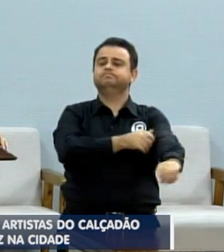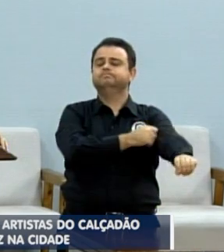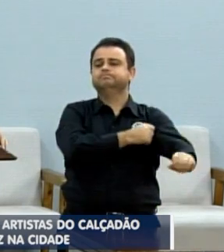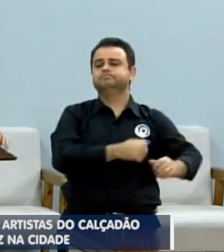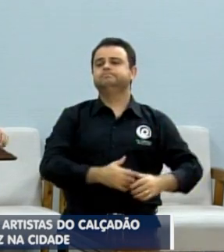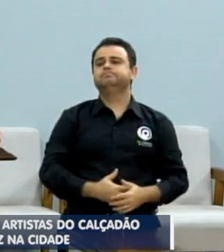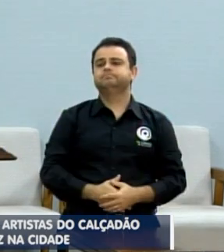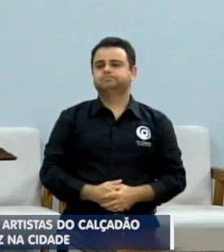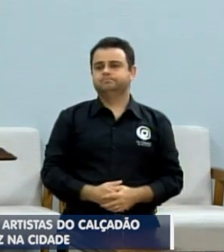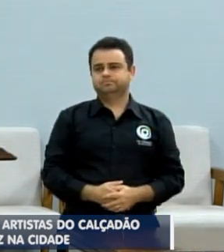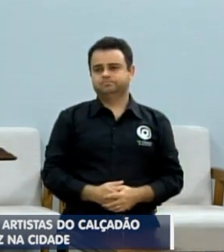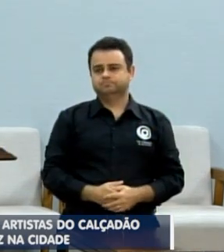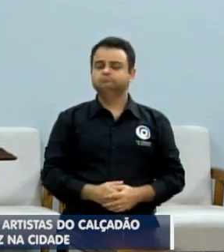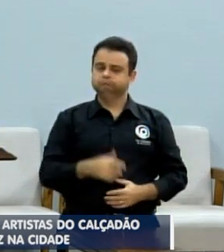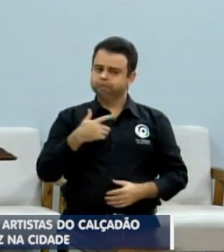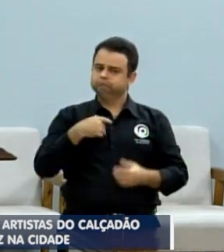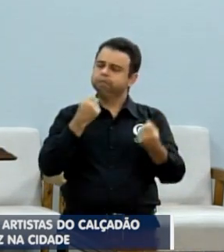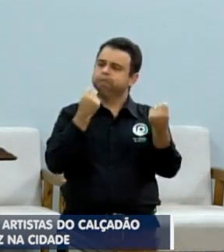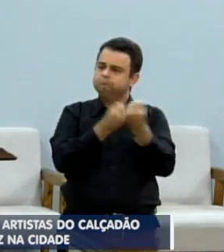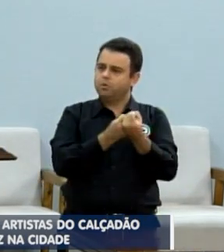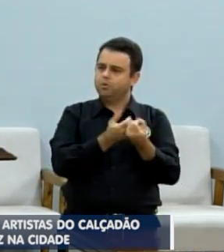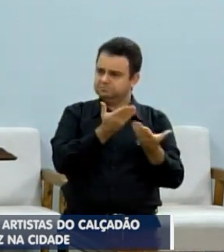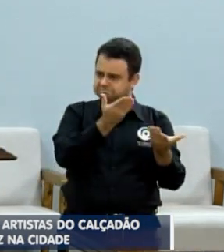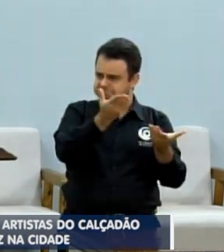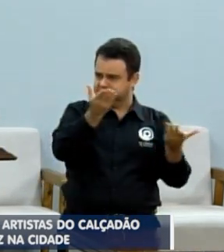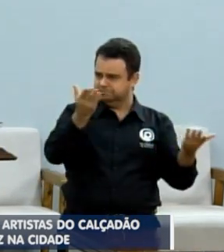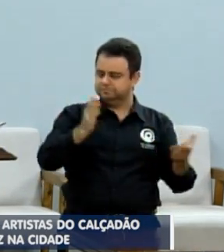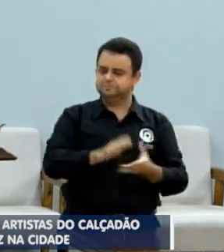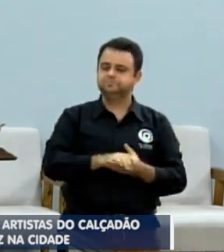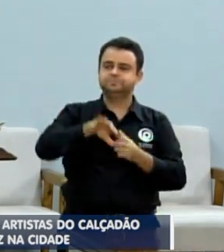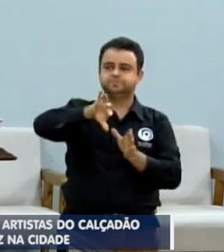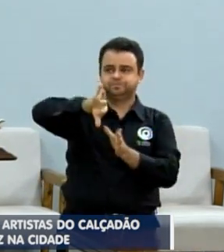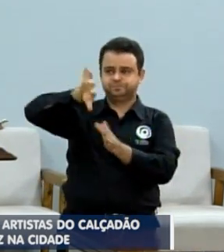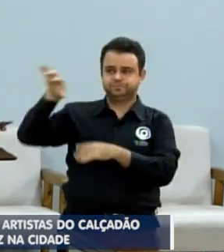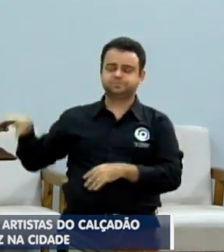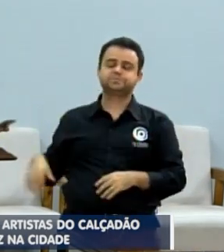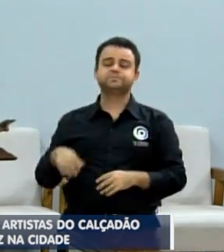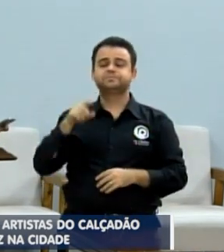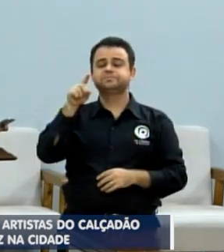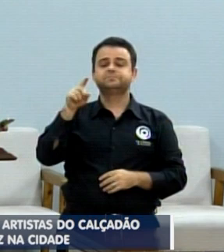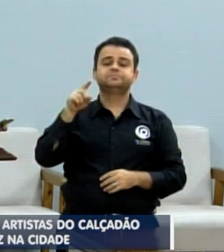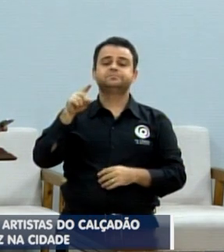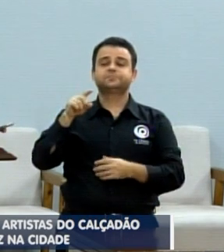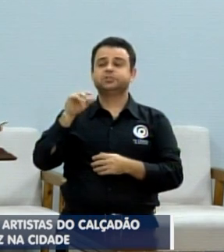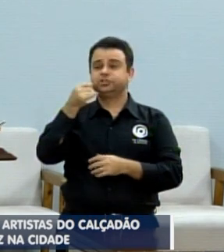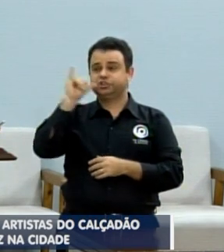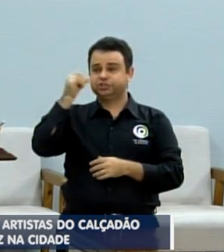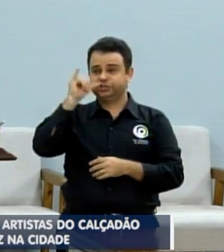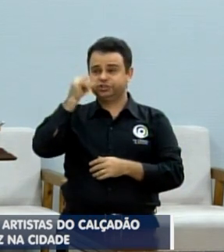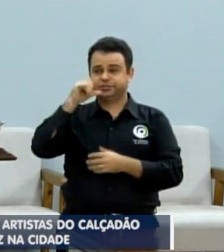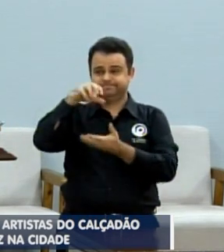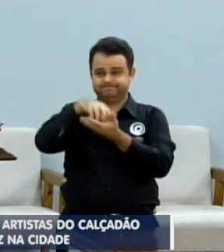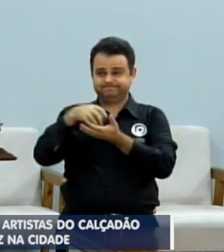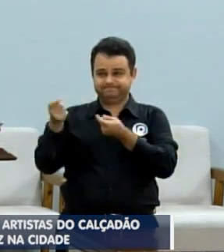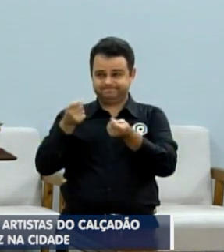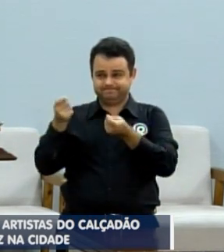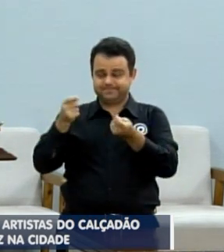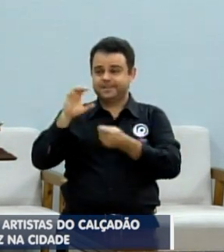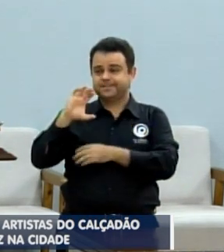Então, podem aí contar com o meu apoio. Deixa eu falar agora da CPFL. Ô gente,